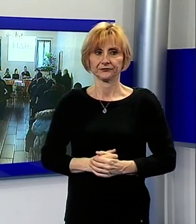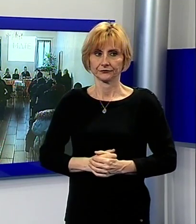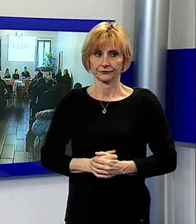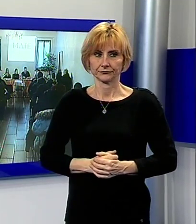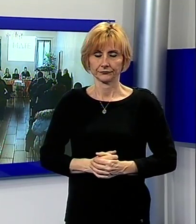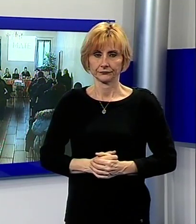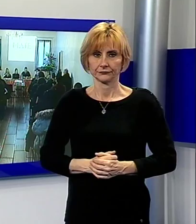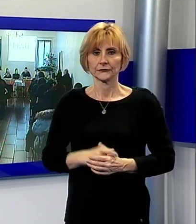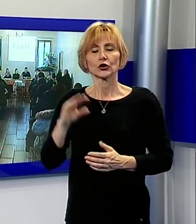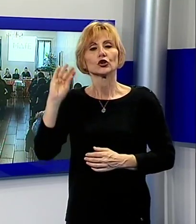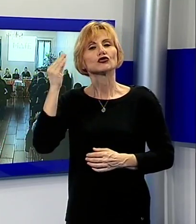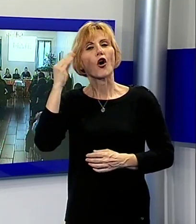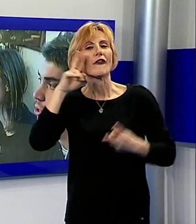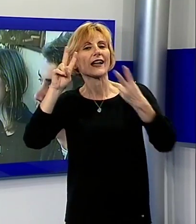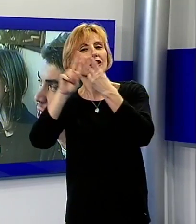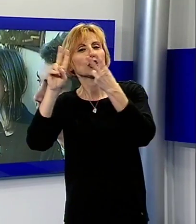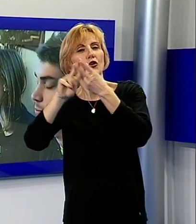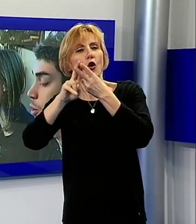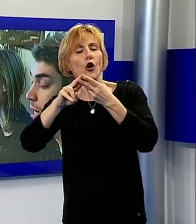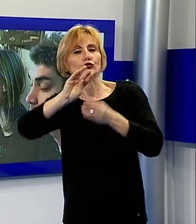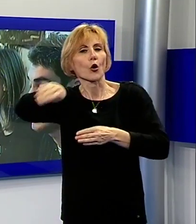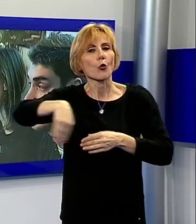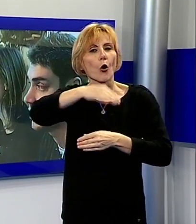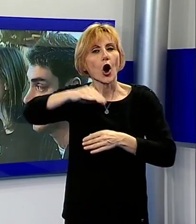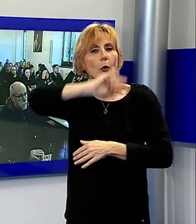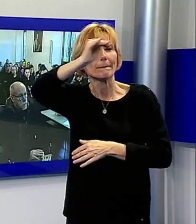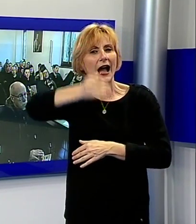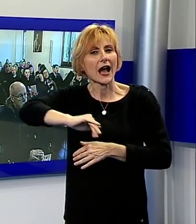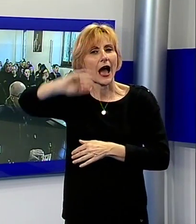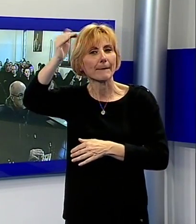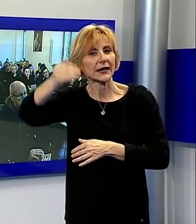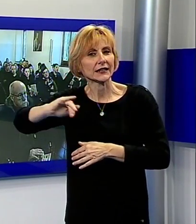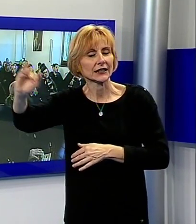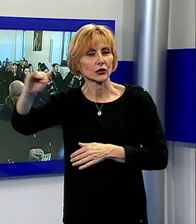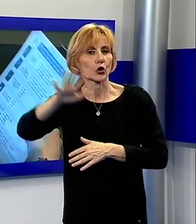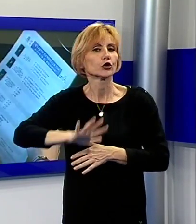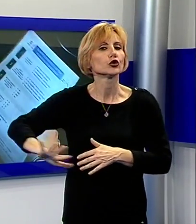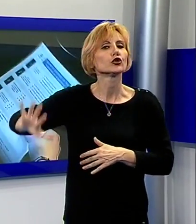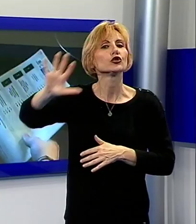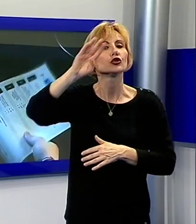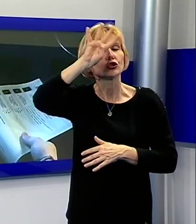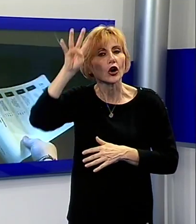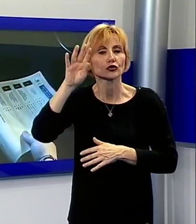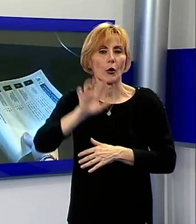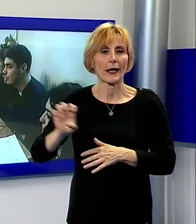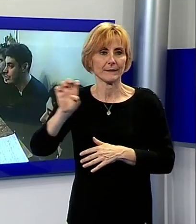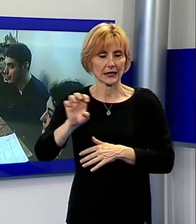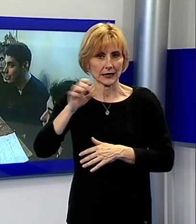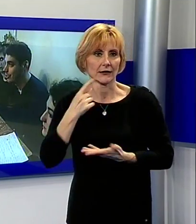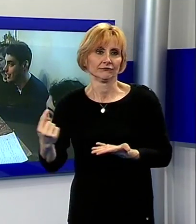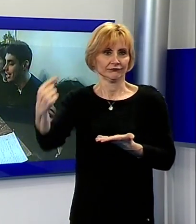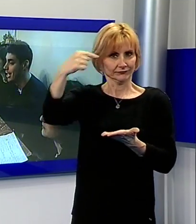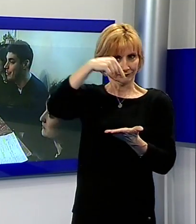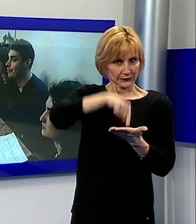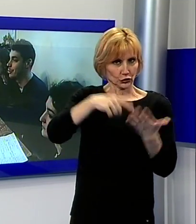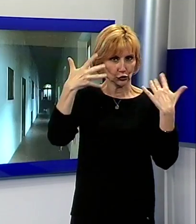ritorno da esperienze d'incontro nel territorio del Parco dell'Appennino tosco emiliano e nei prestigiosi territori riconosciuti dal MAB UNESCO, tra cui